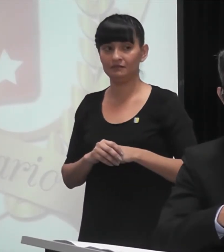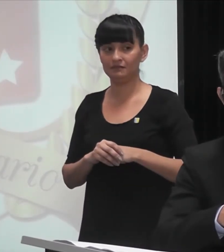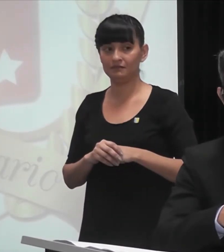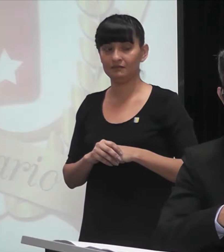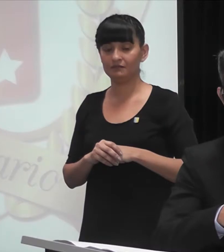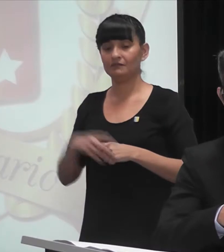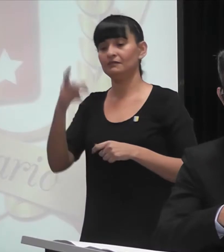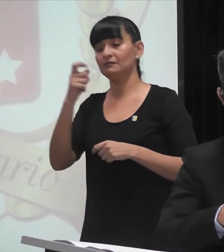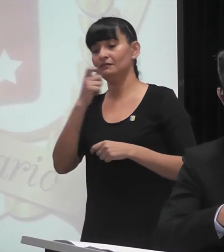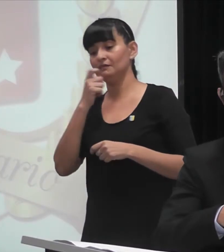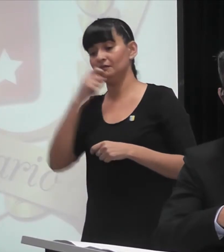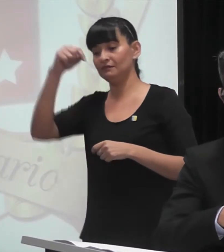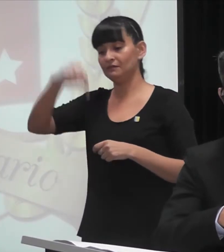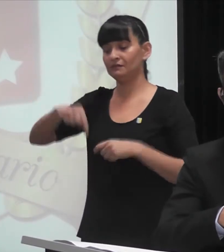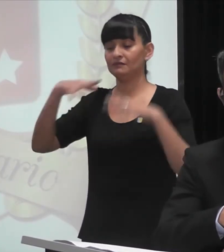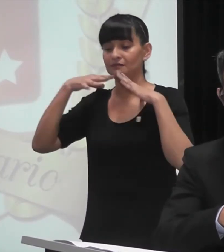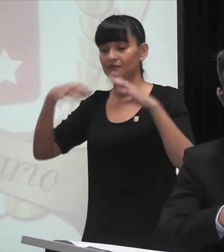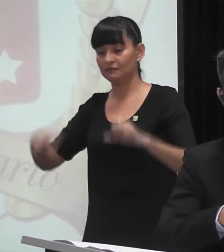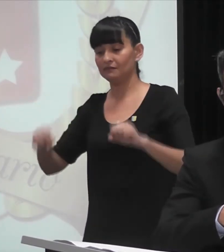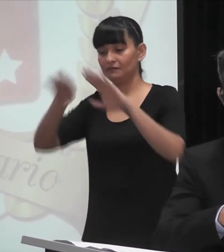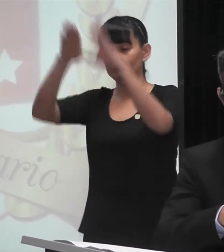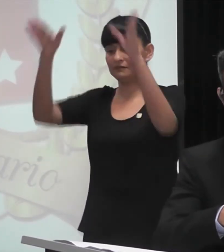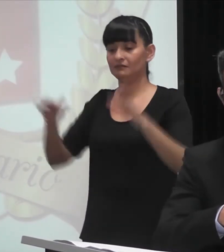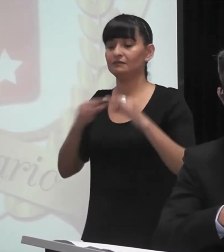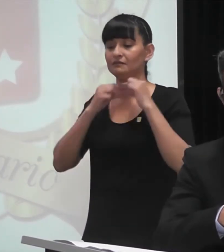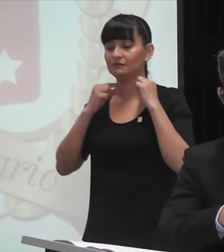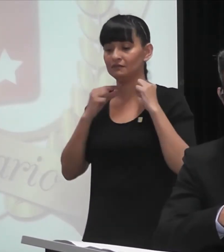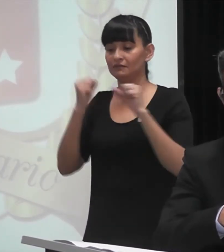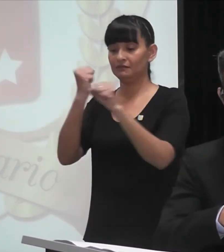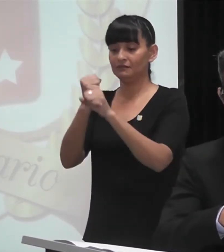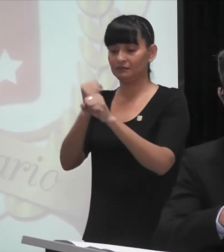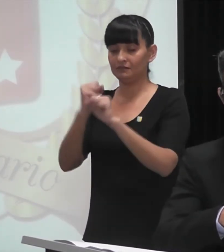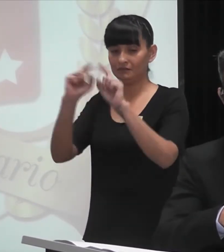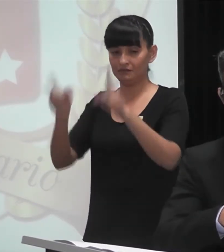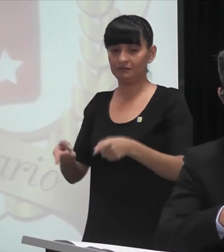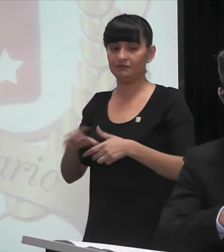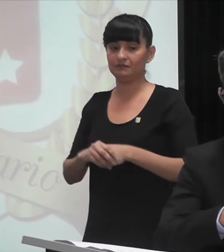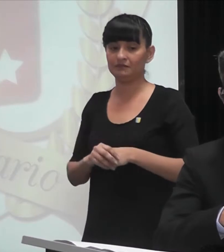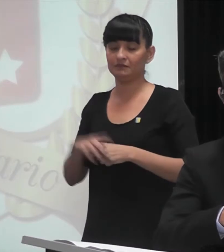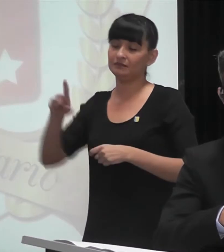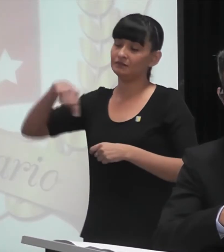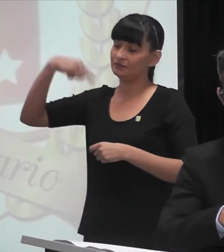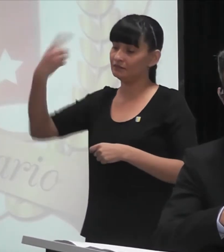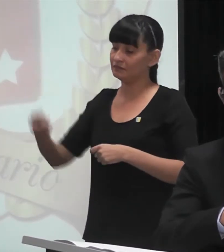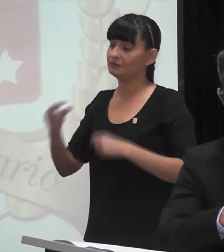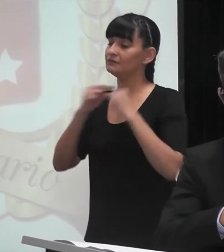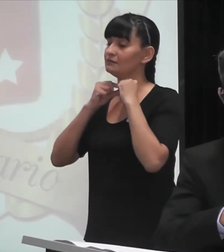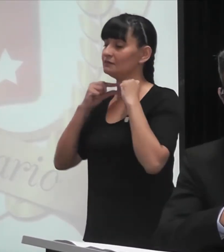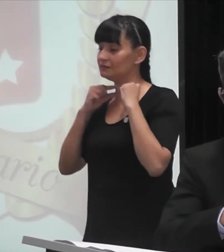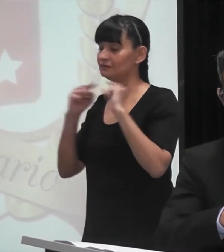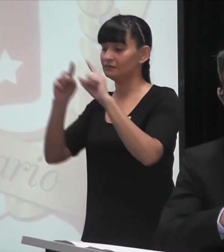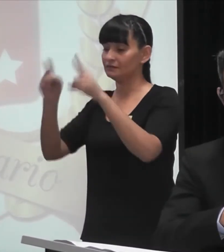hábiles administrativos? ¿Cómo olvidar al padre Carbonelli, con cuya camioneta